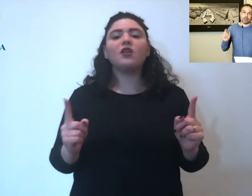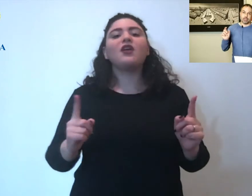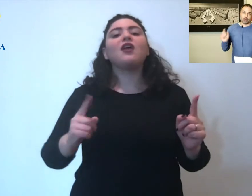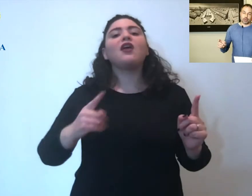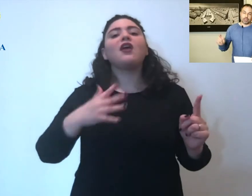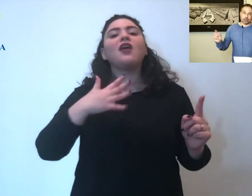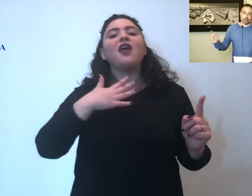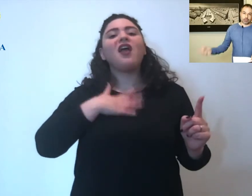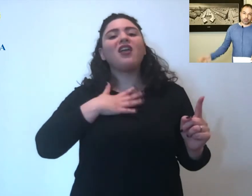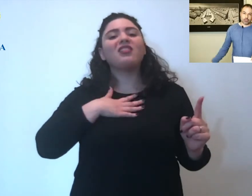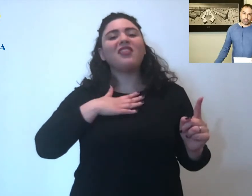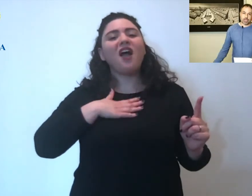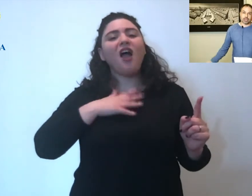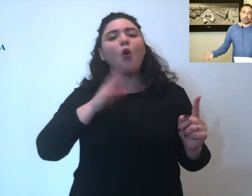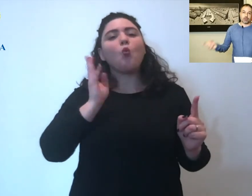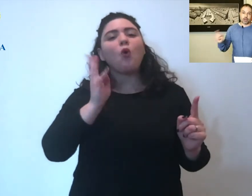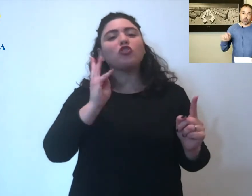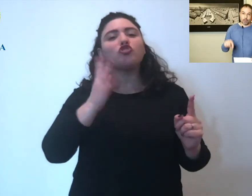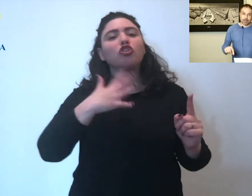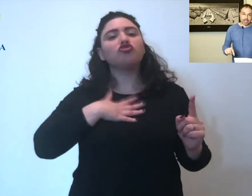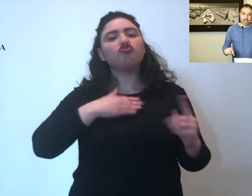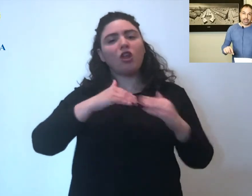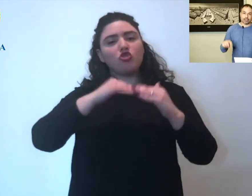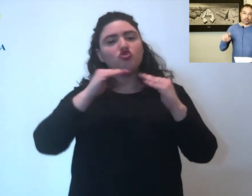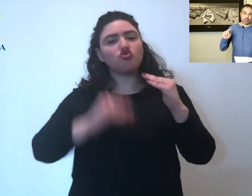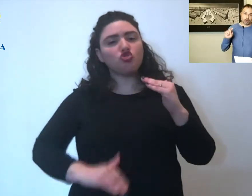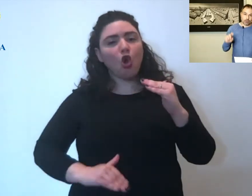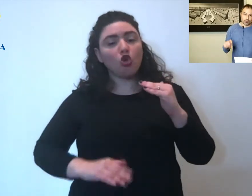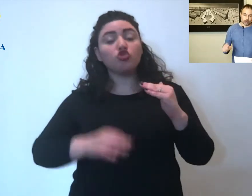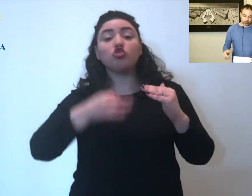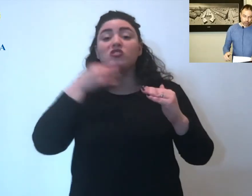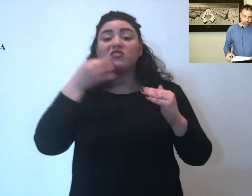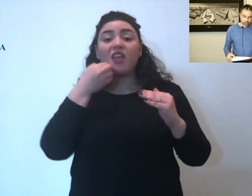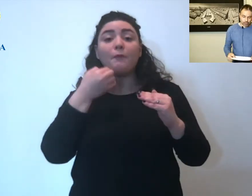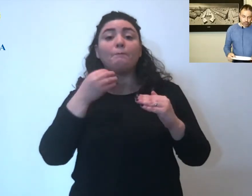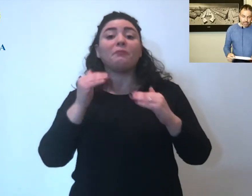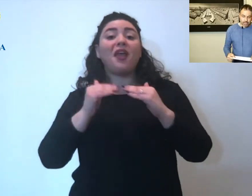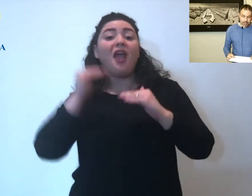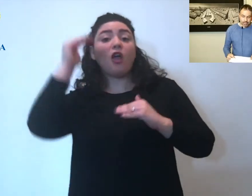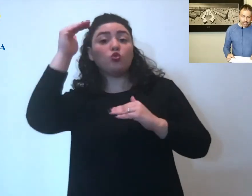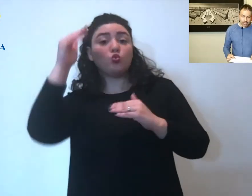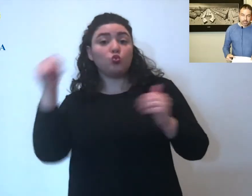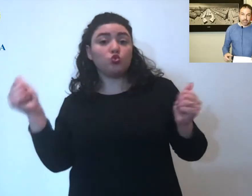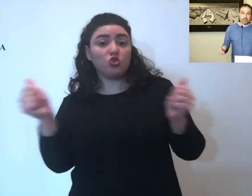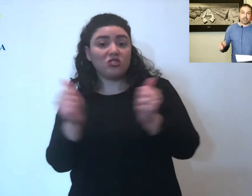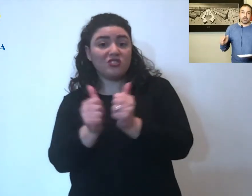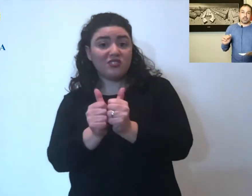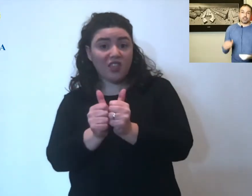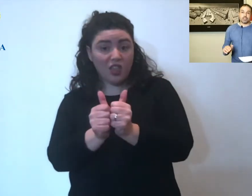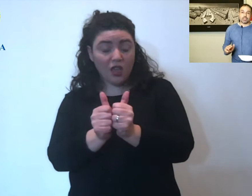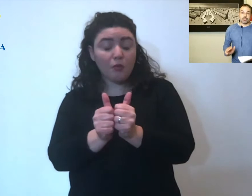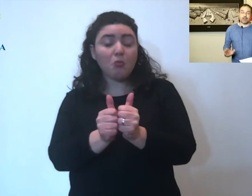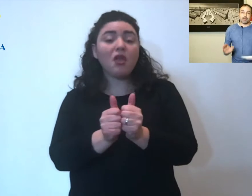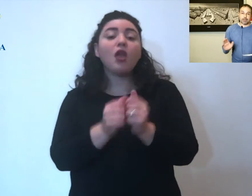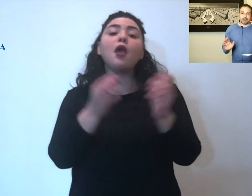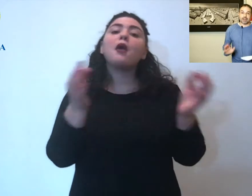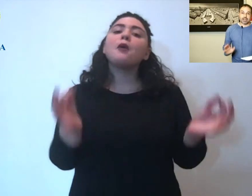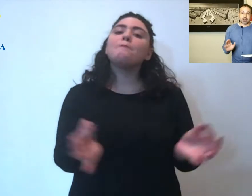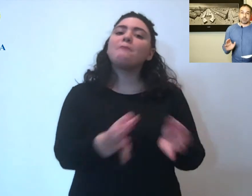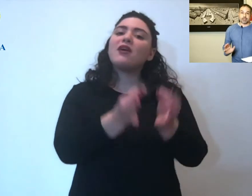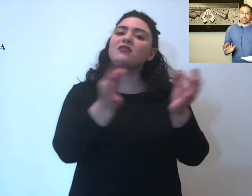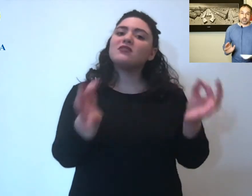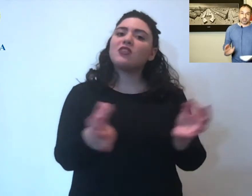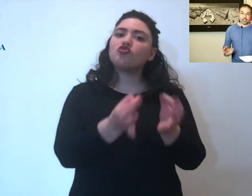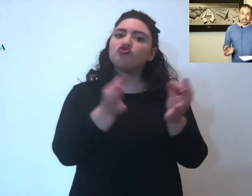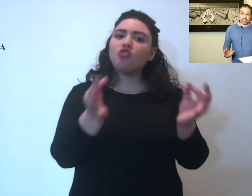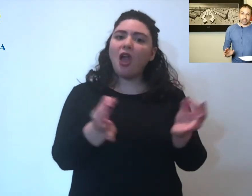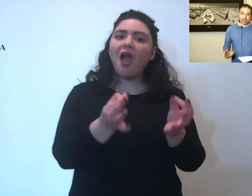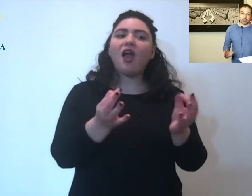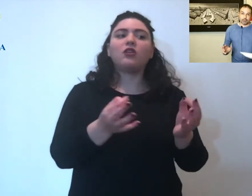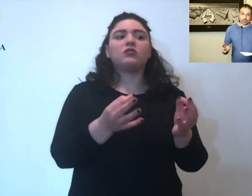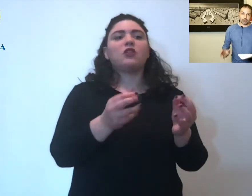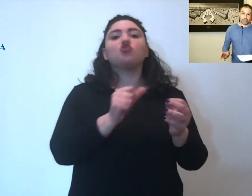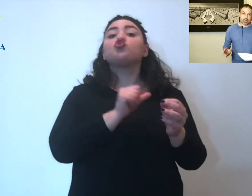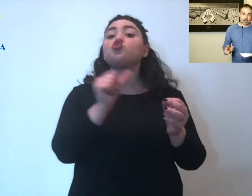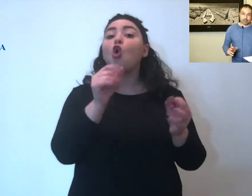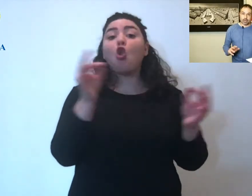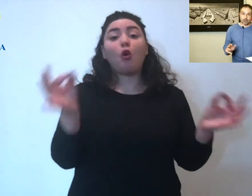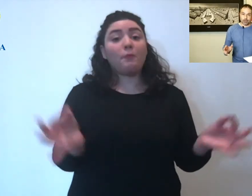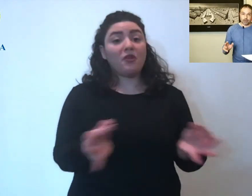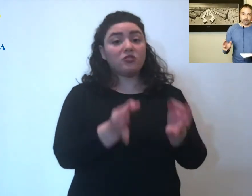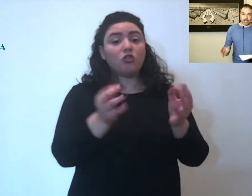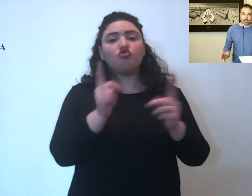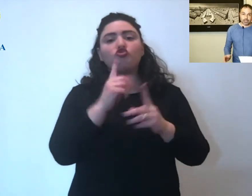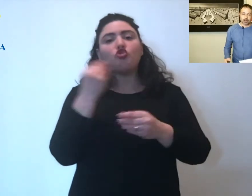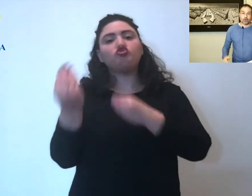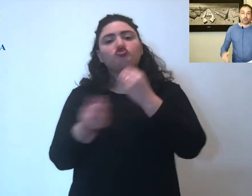non minori di 14 anni, non accompagnati, ci vuole un adulto responsabile, ci si va per fare la passeggiata, non per